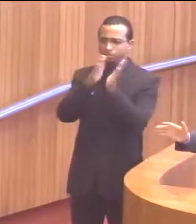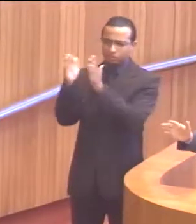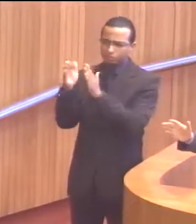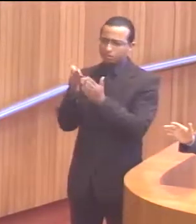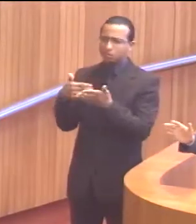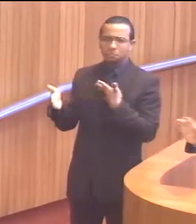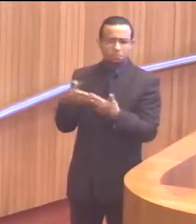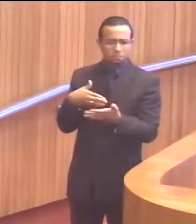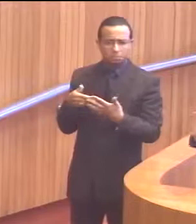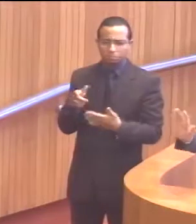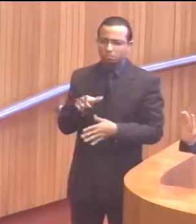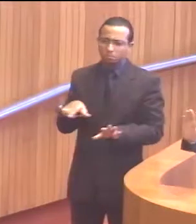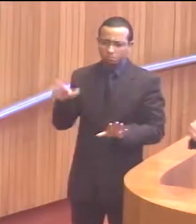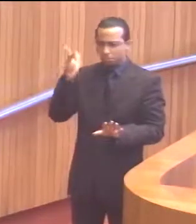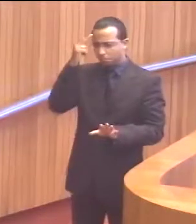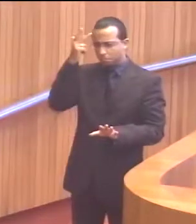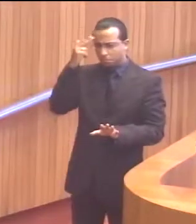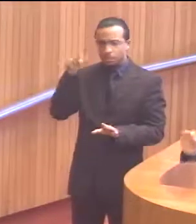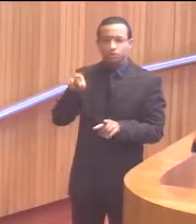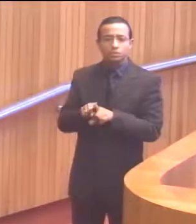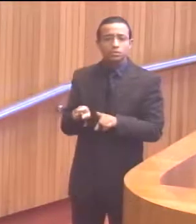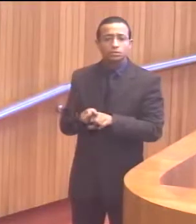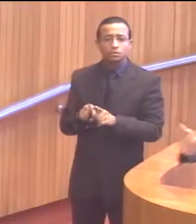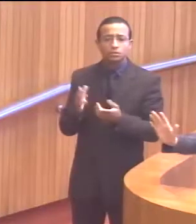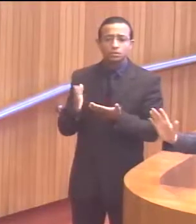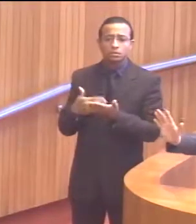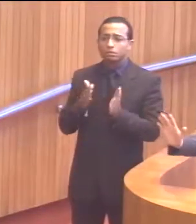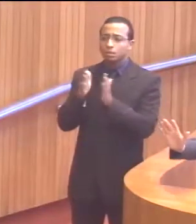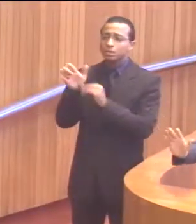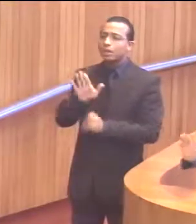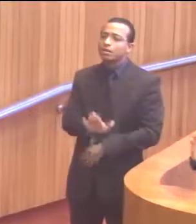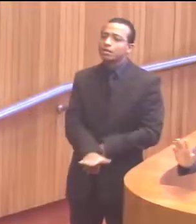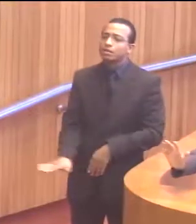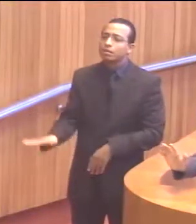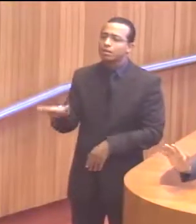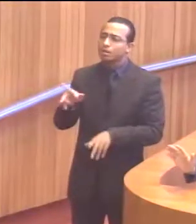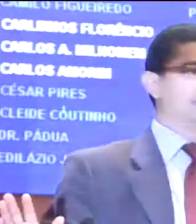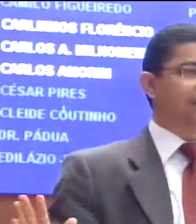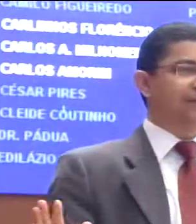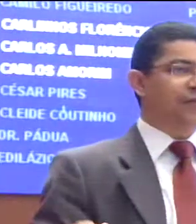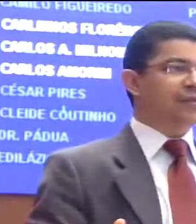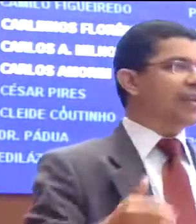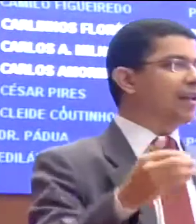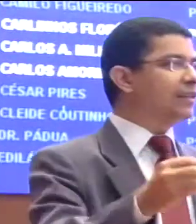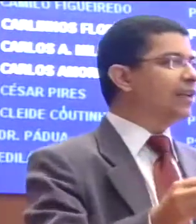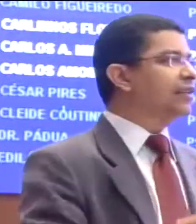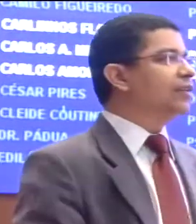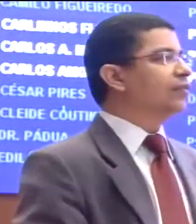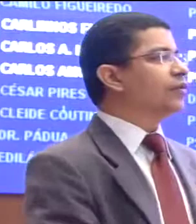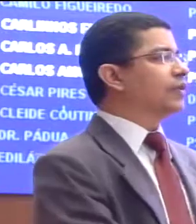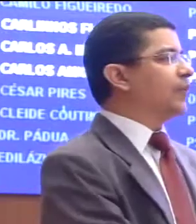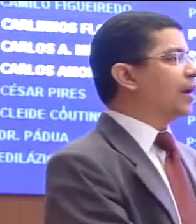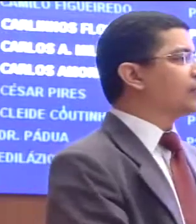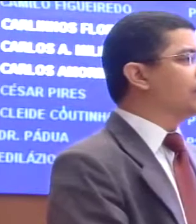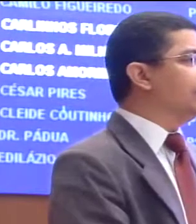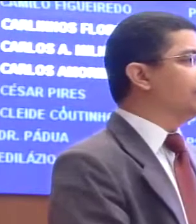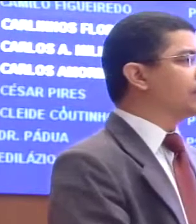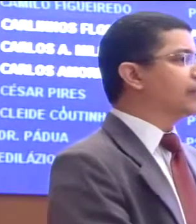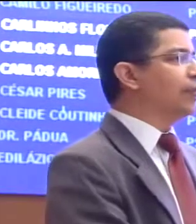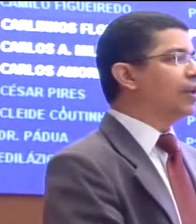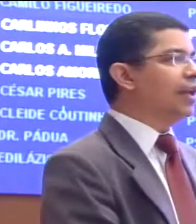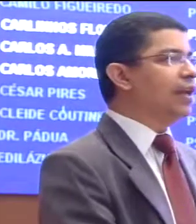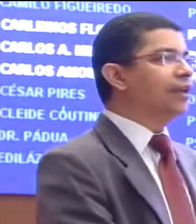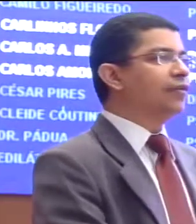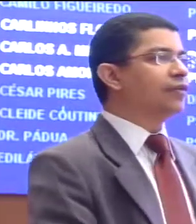Em qualquer biblioteca que se preze, até a biblioteca de jardim de infância, é assim. Você entra, você